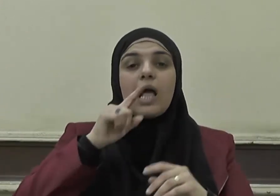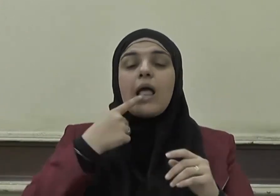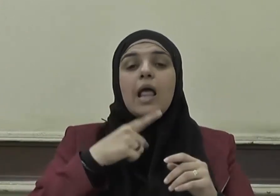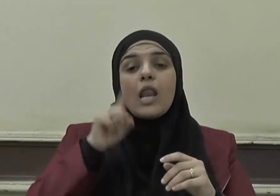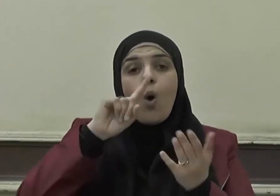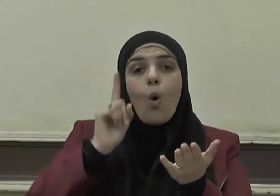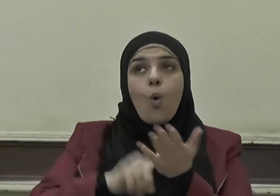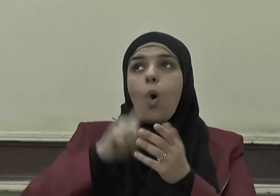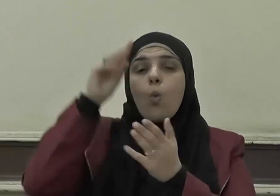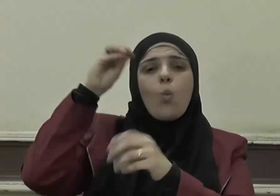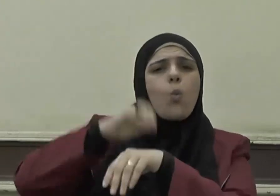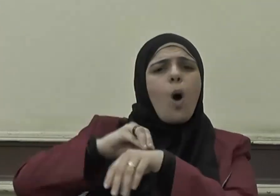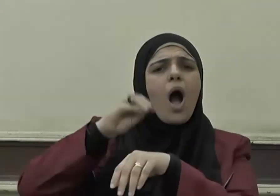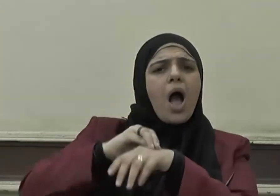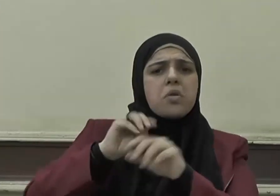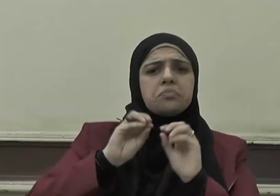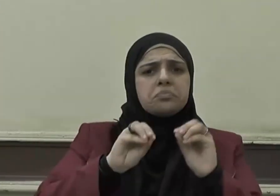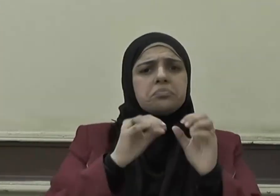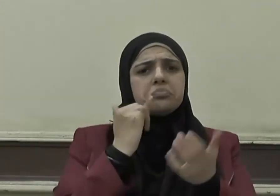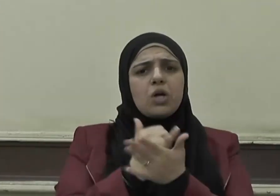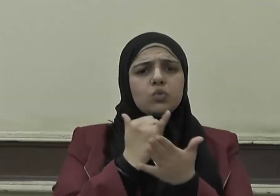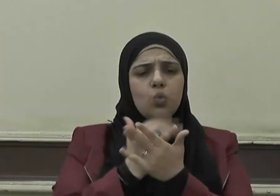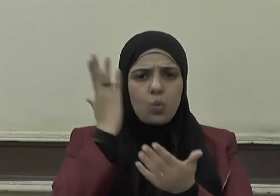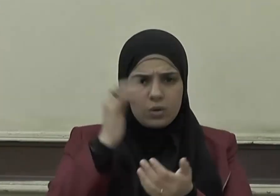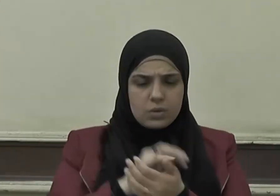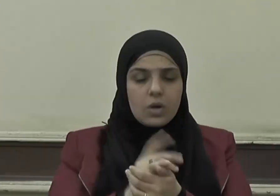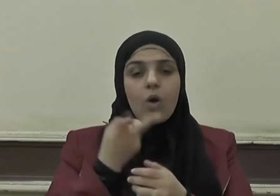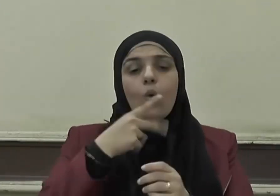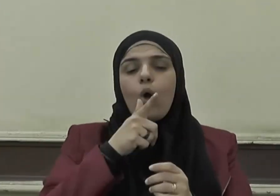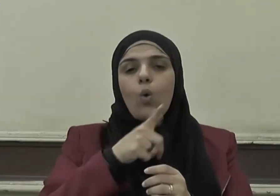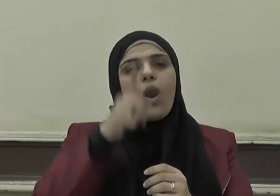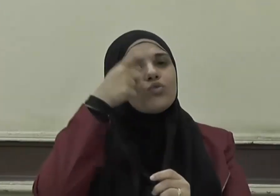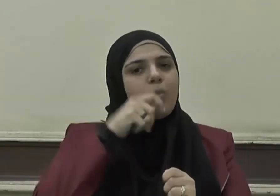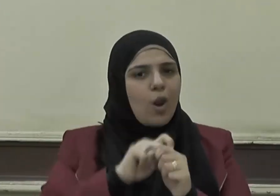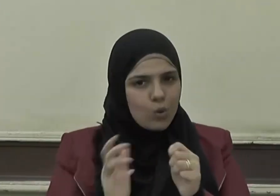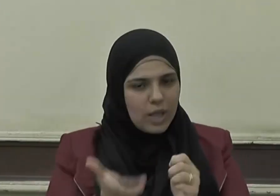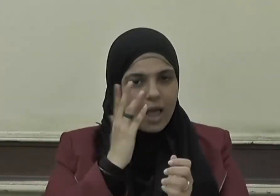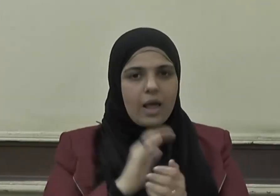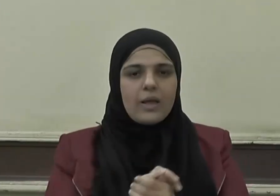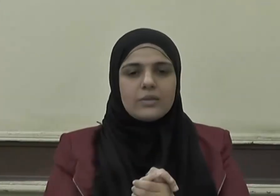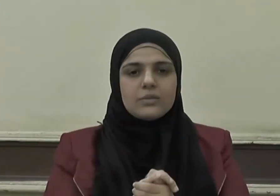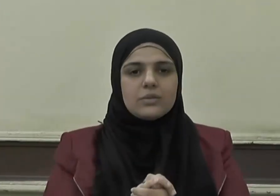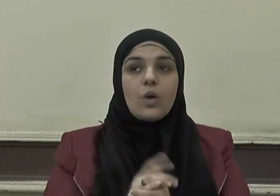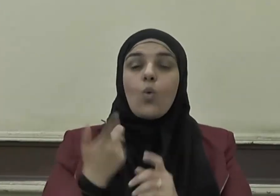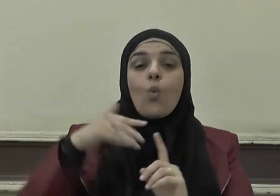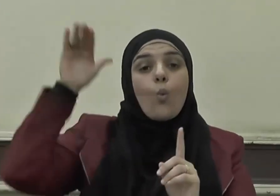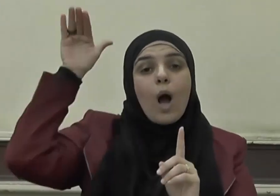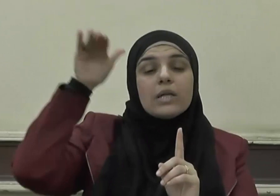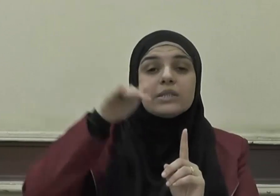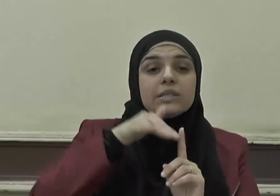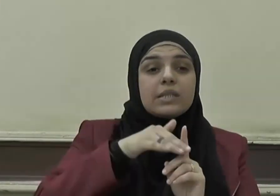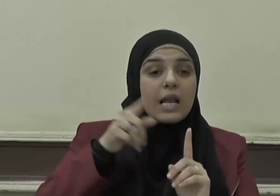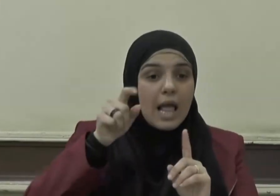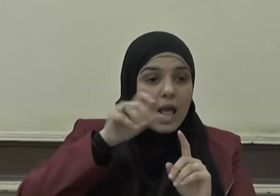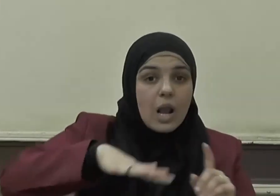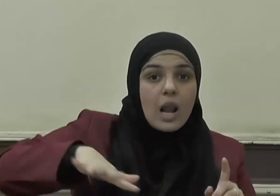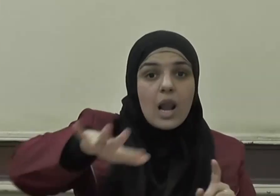إلا وحي يوحى ويقول سبحانه وأنزلنا إليك الذكر